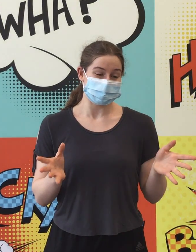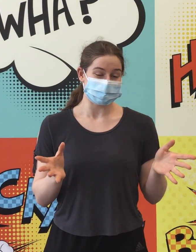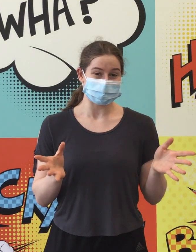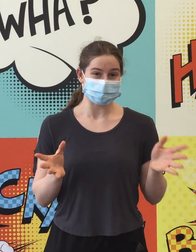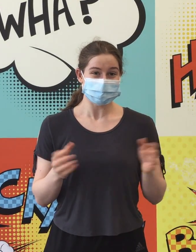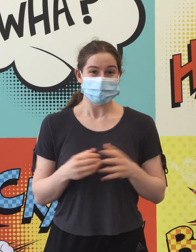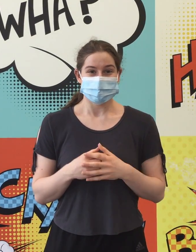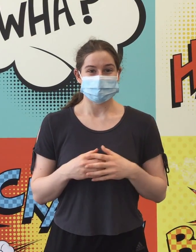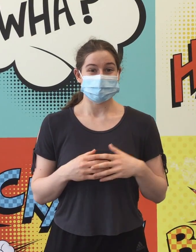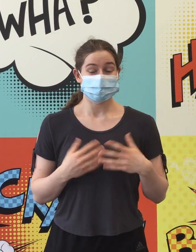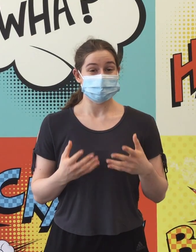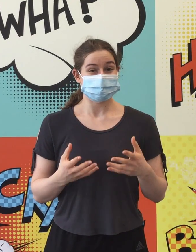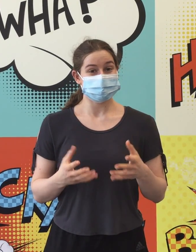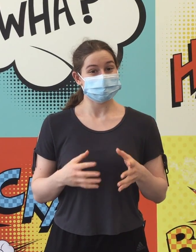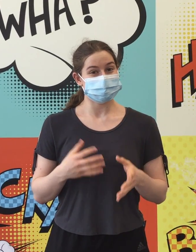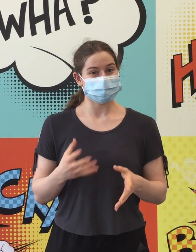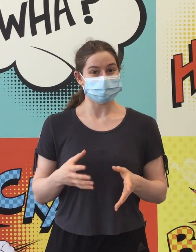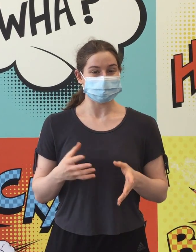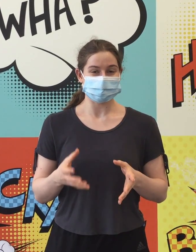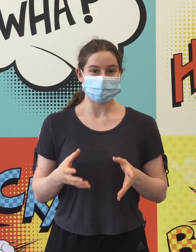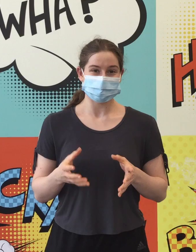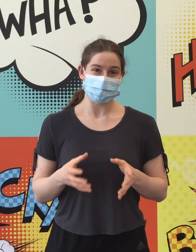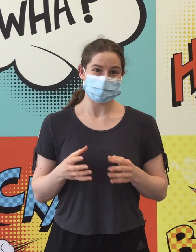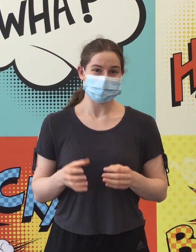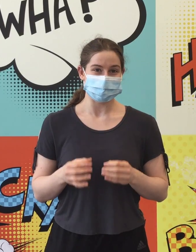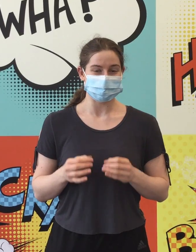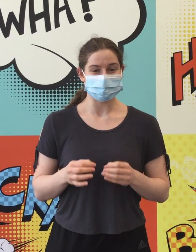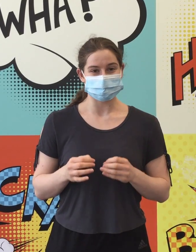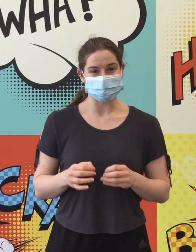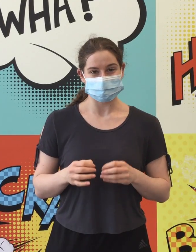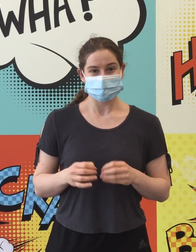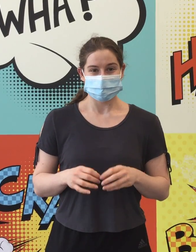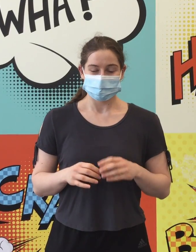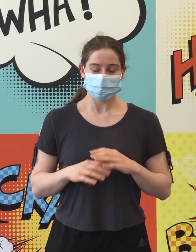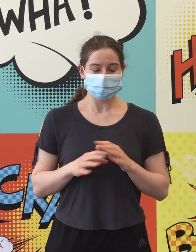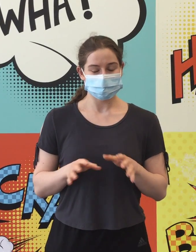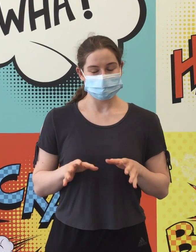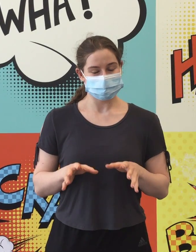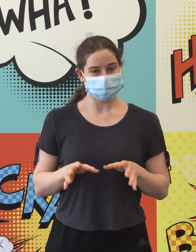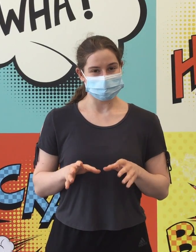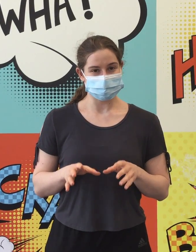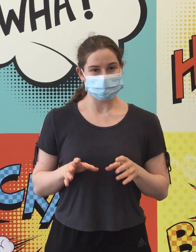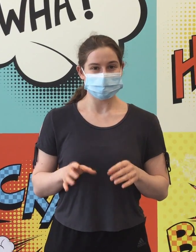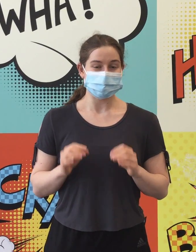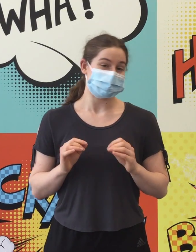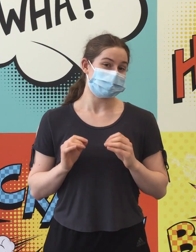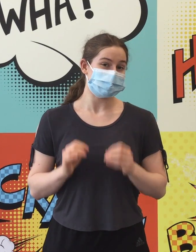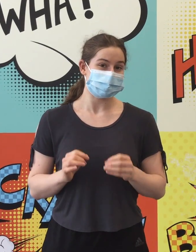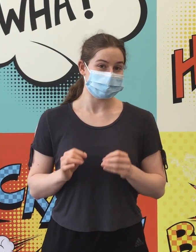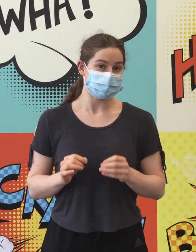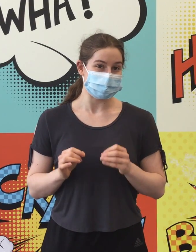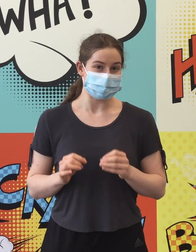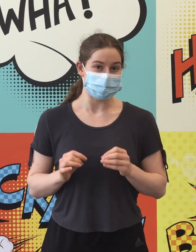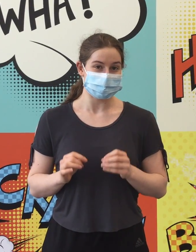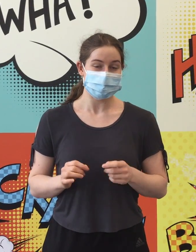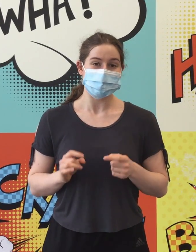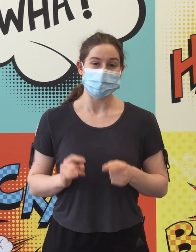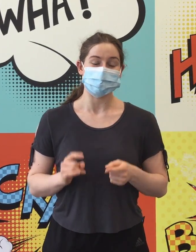au long de l'été et tu peux participer aux différentes activités offertes par la Bibliothèque. Toute l'information que tu as besoin est sur le site web de la Bibliothèque au